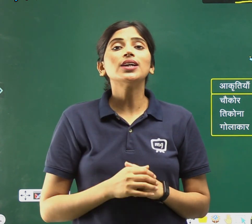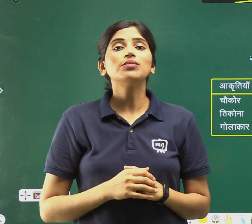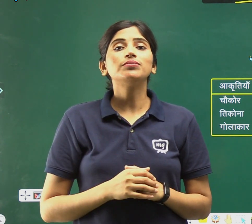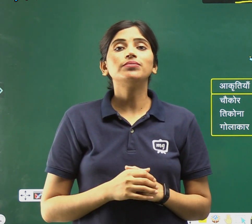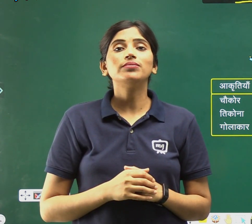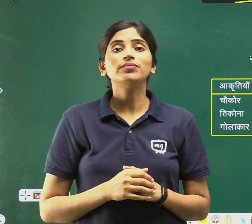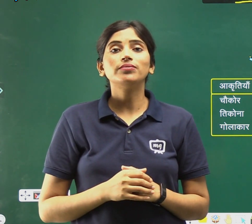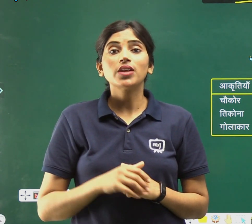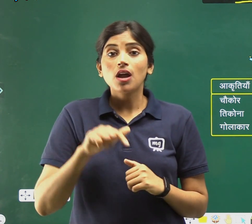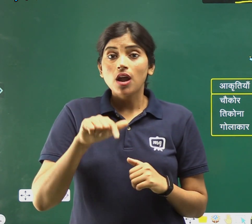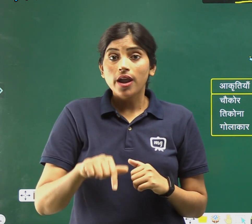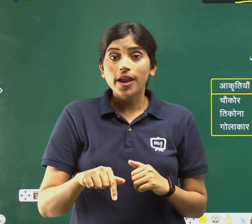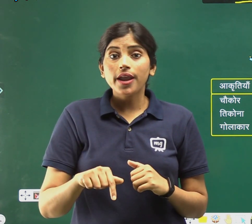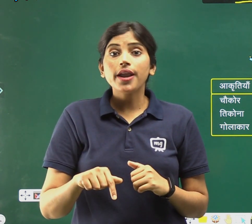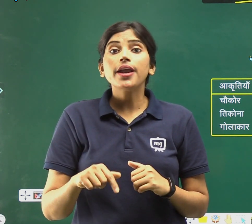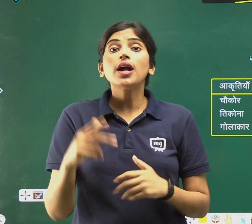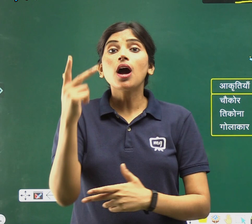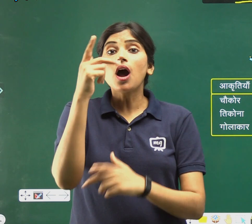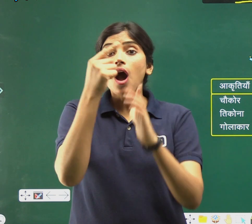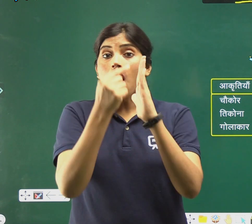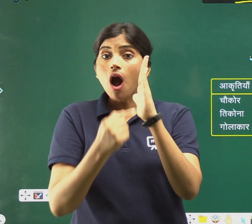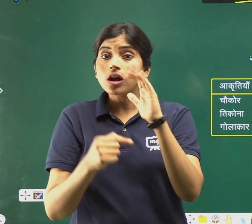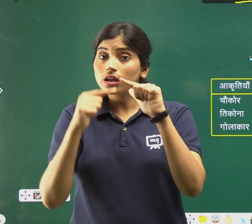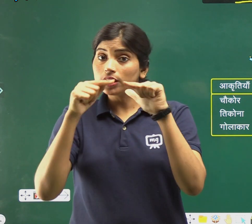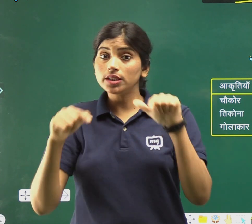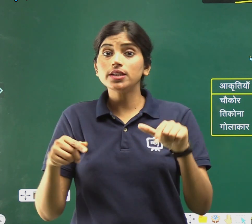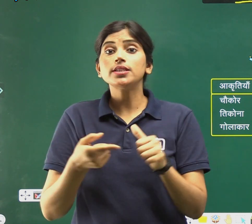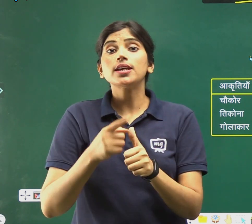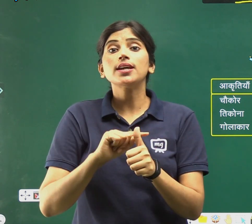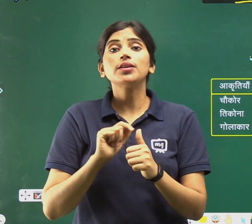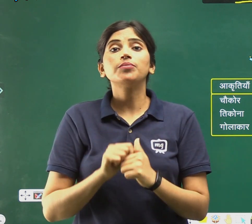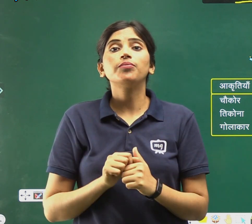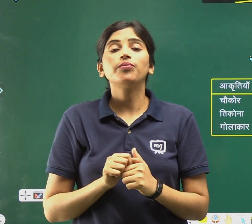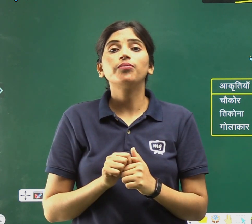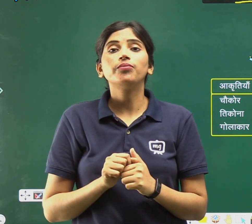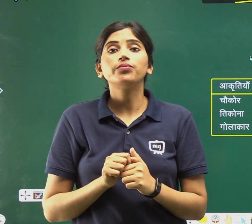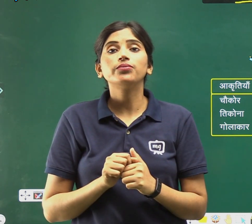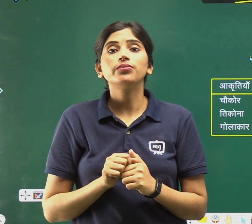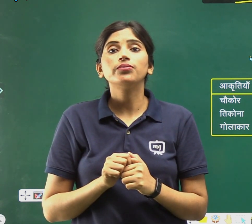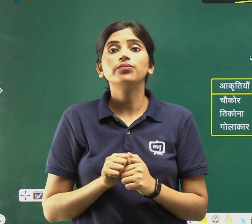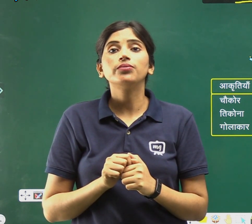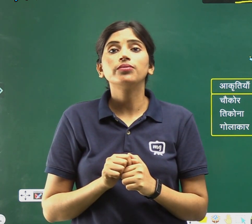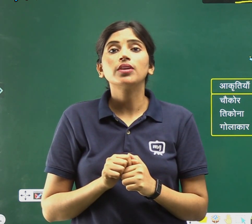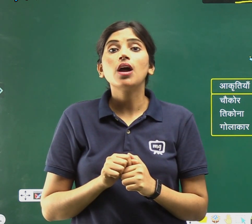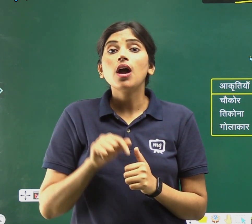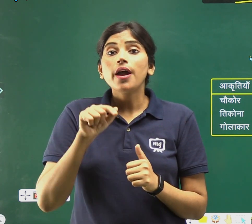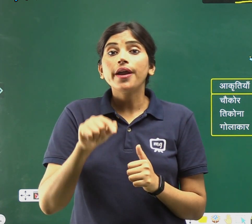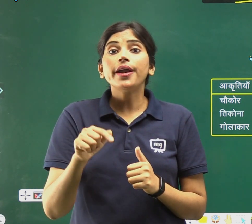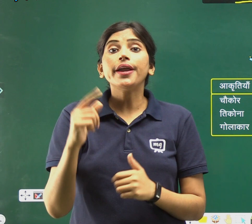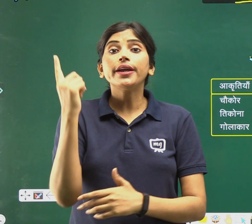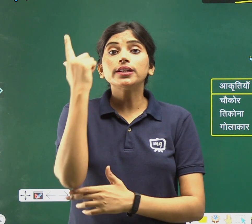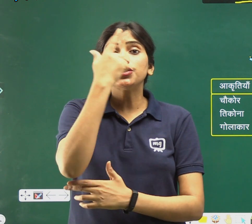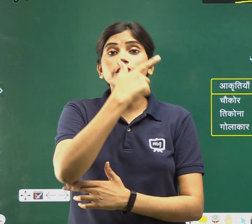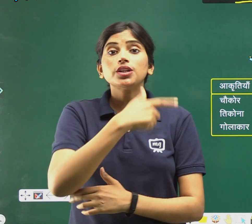ये आकरती से, एक चित्र बना है,